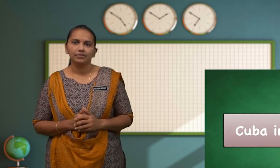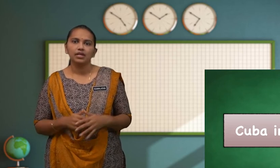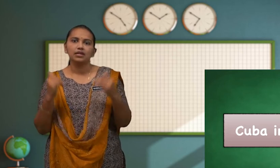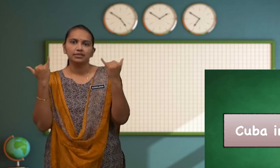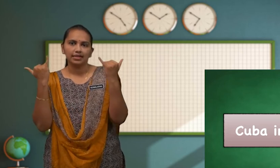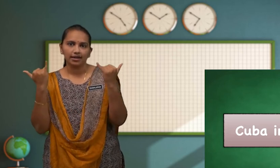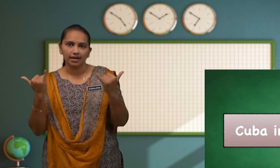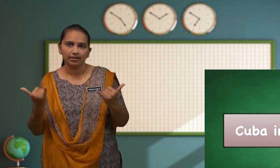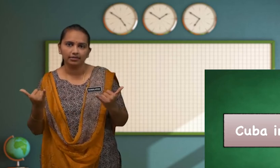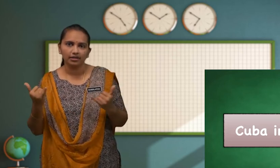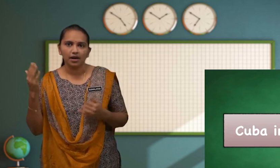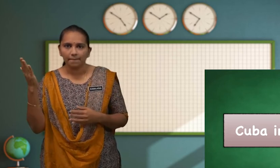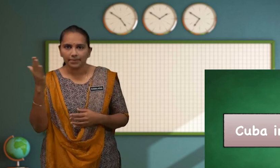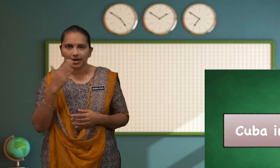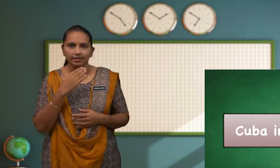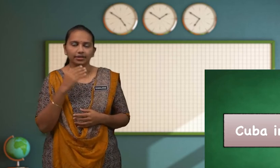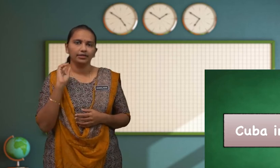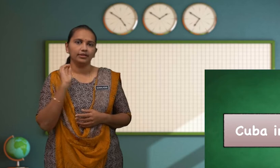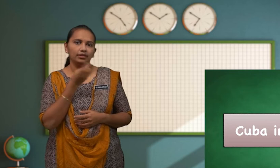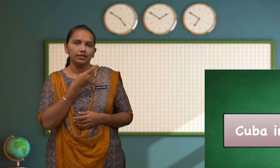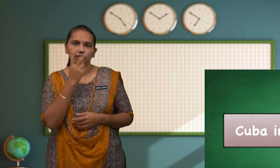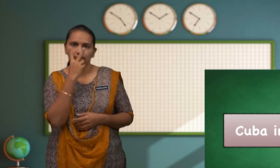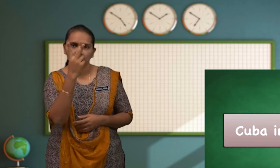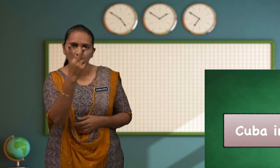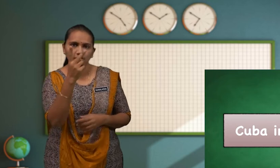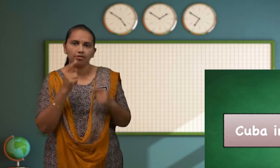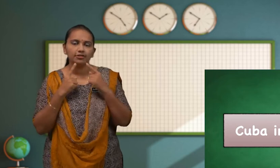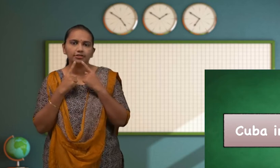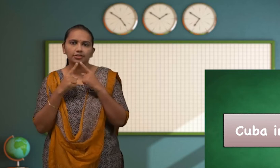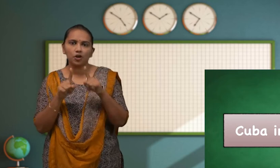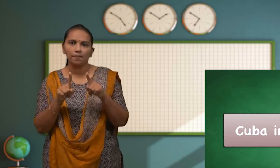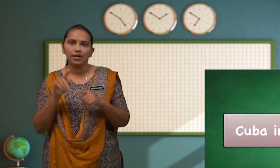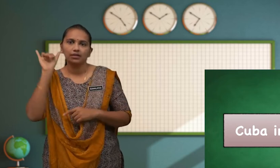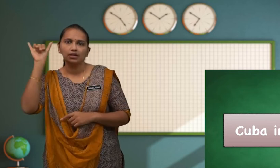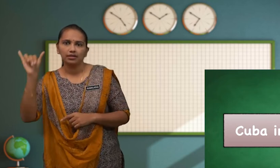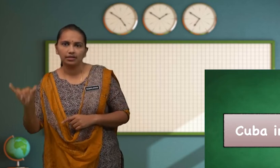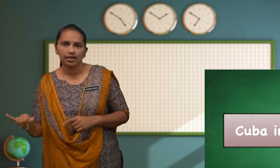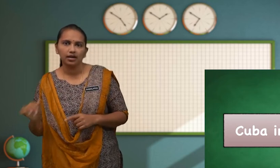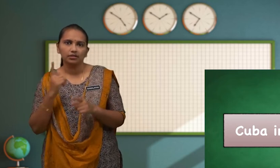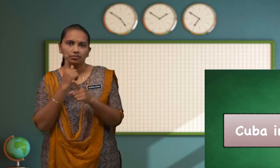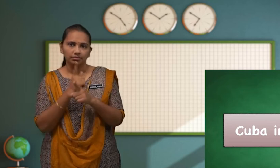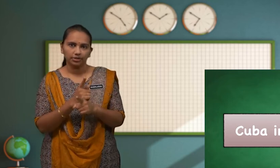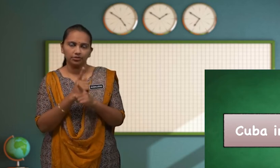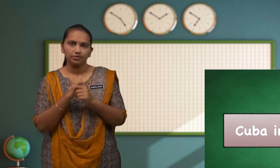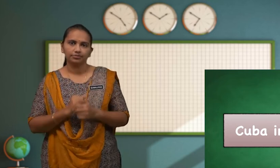Sekarang Mari Kita Tengok Jawapan Yang Betul